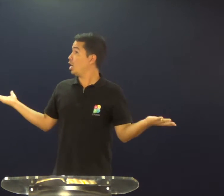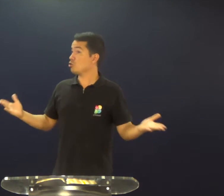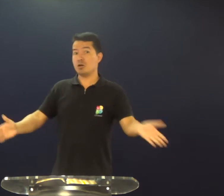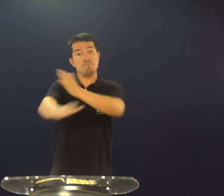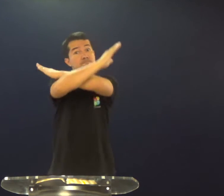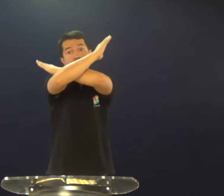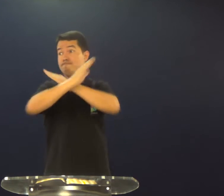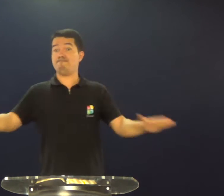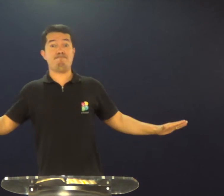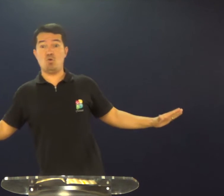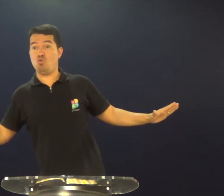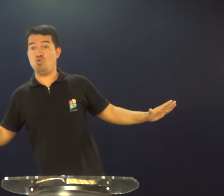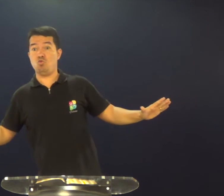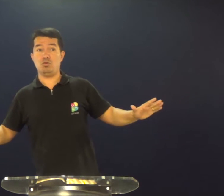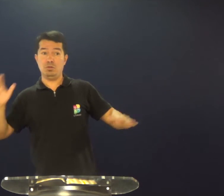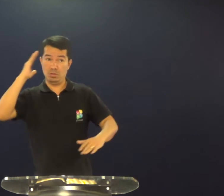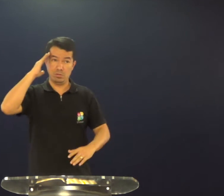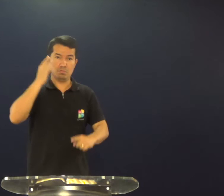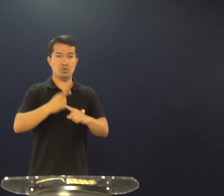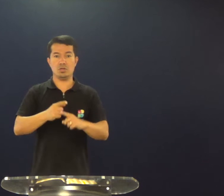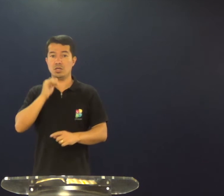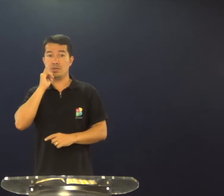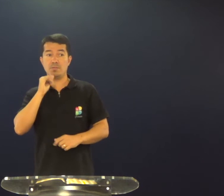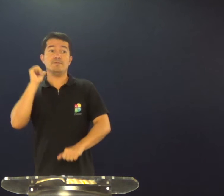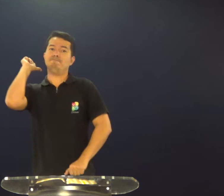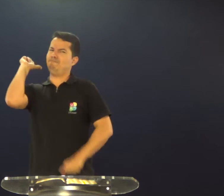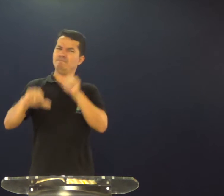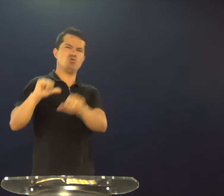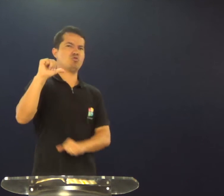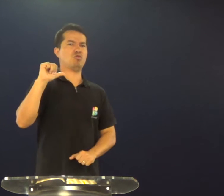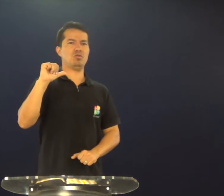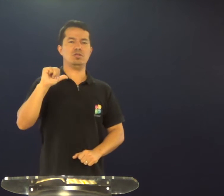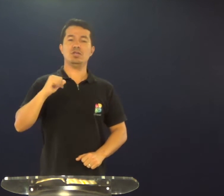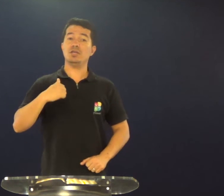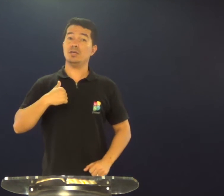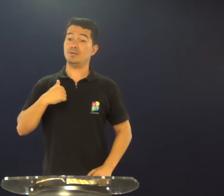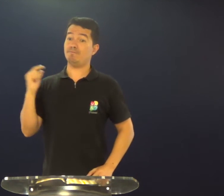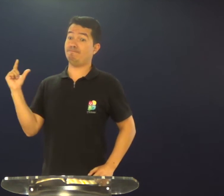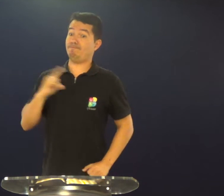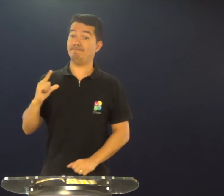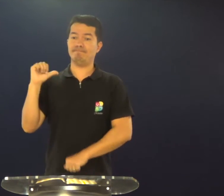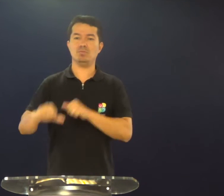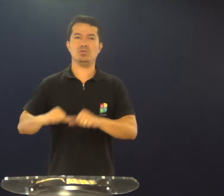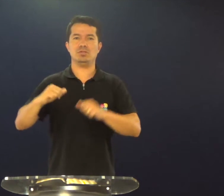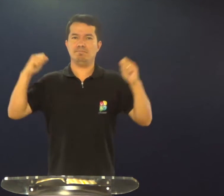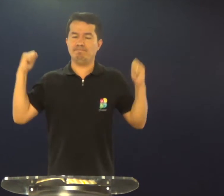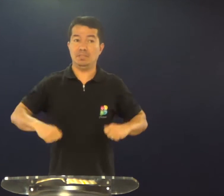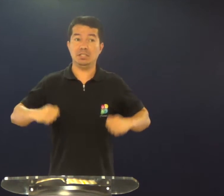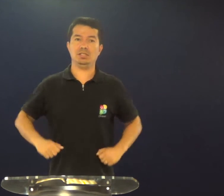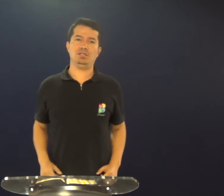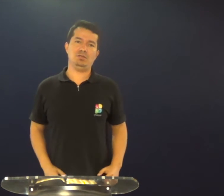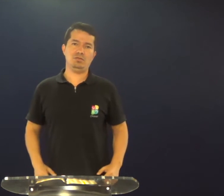você era um viciado, isso precisa ter acabado, nós precisamos de mudança, seja